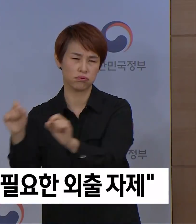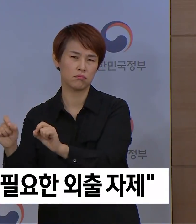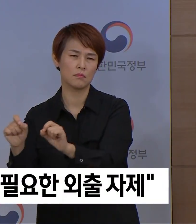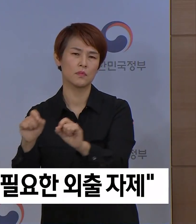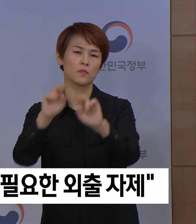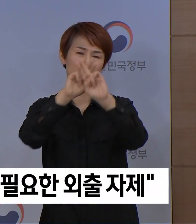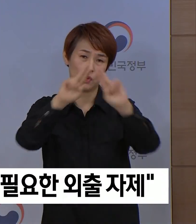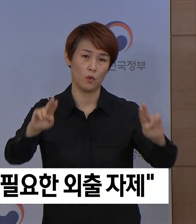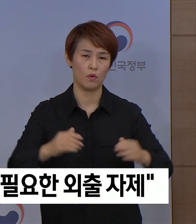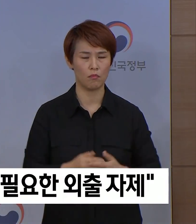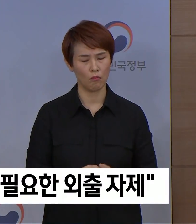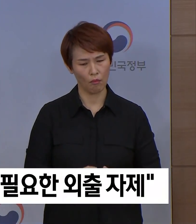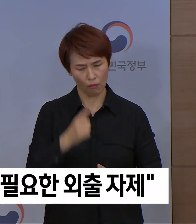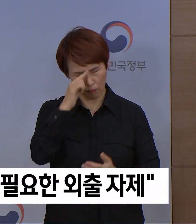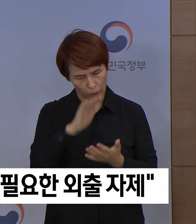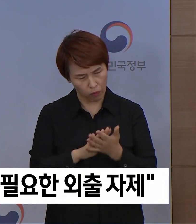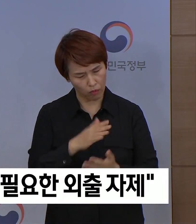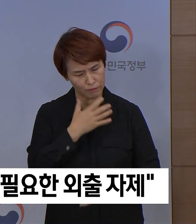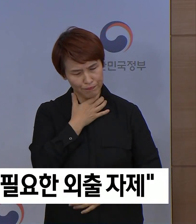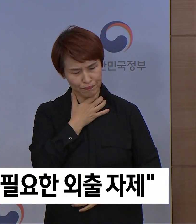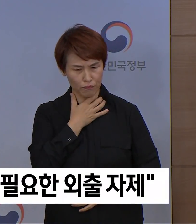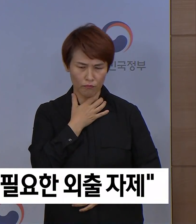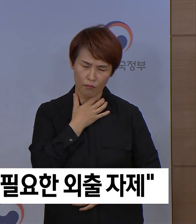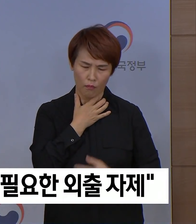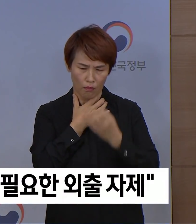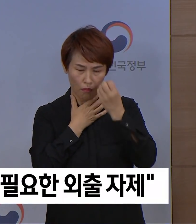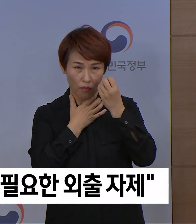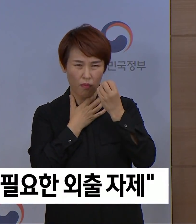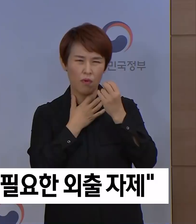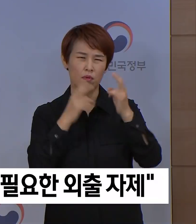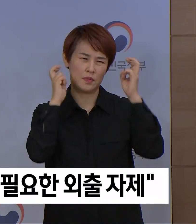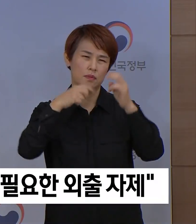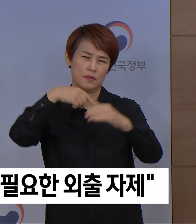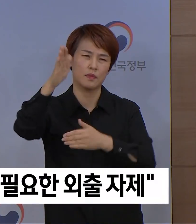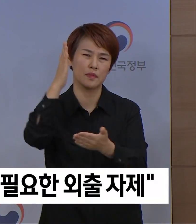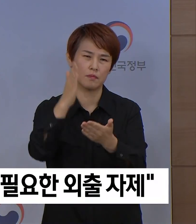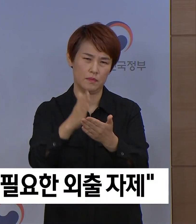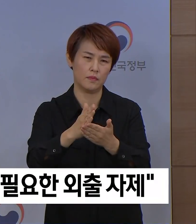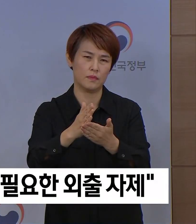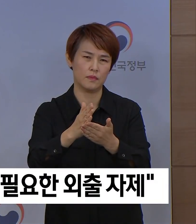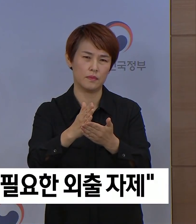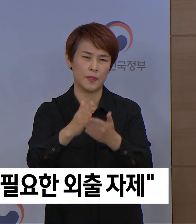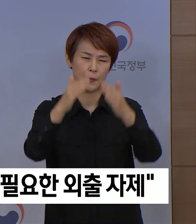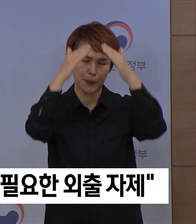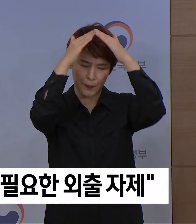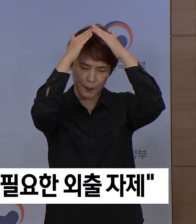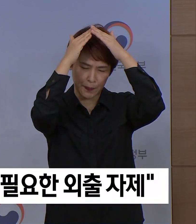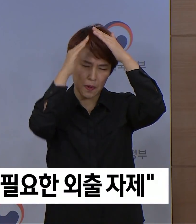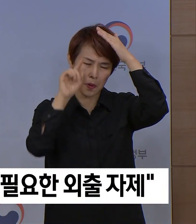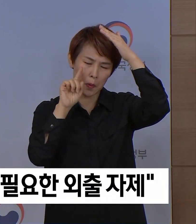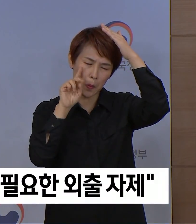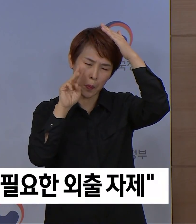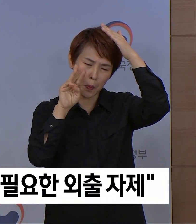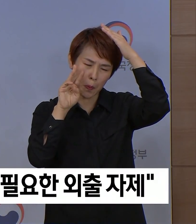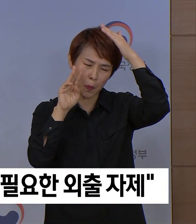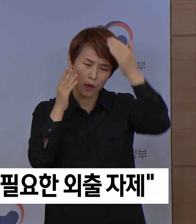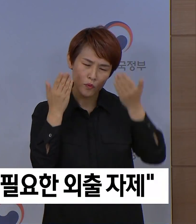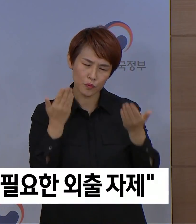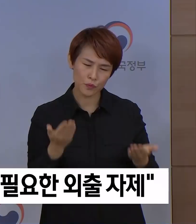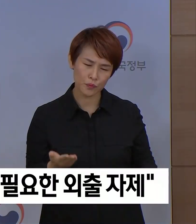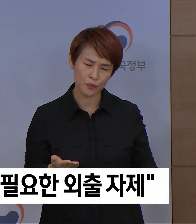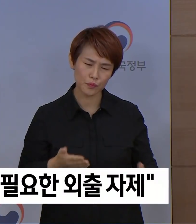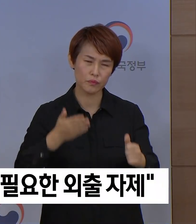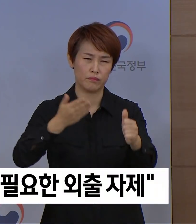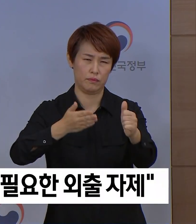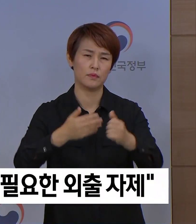발열 또는 호흡기 정상이 있으면 출근을 중단하고 집에서 3-4일 충분히 휴식을 취해 주십시오.